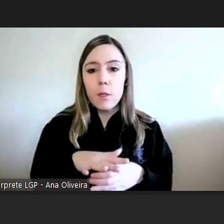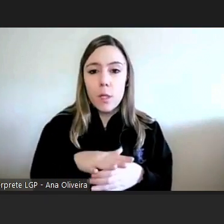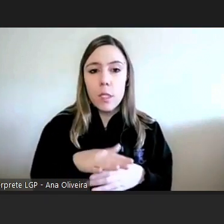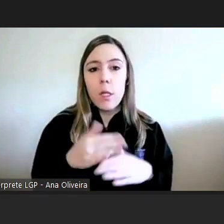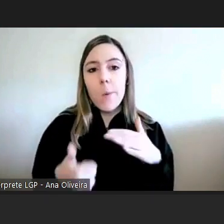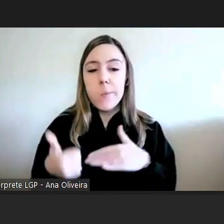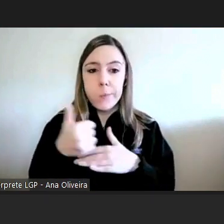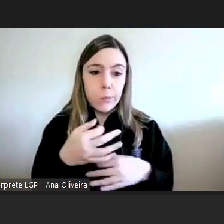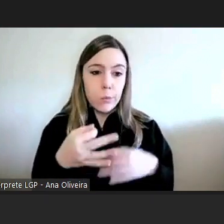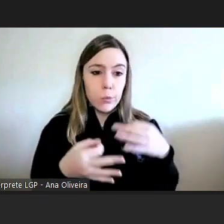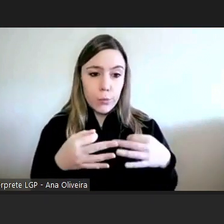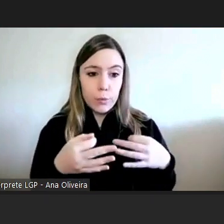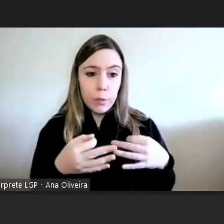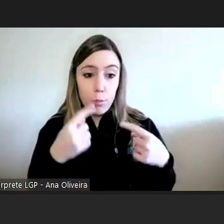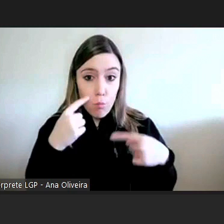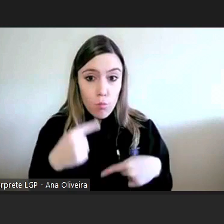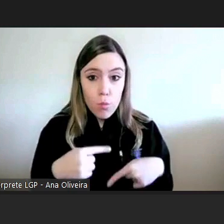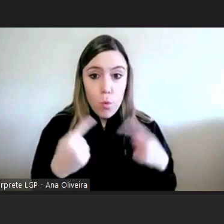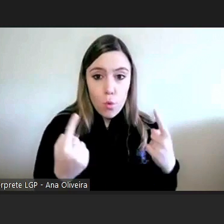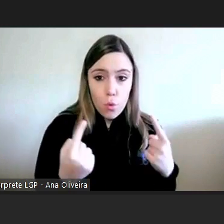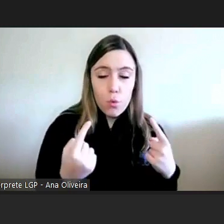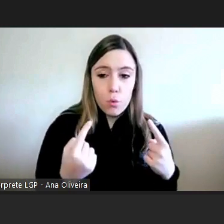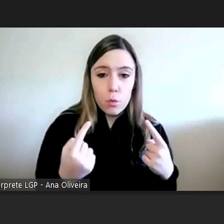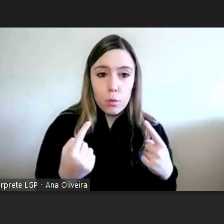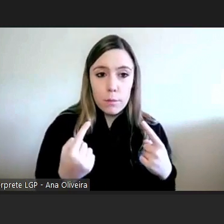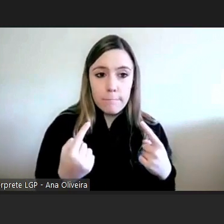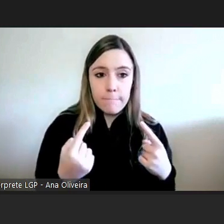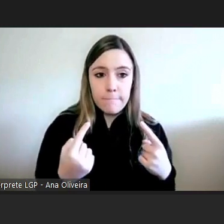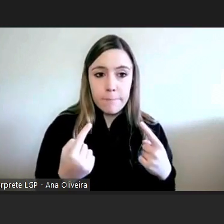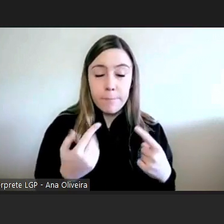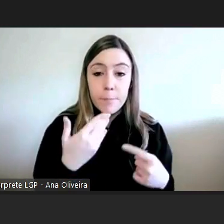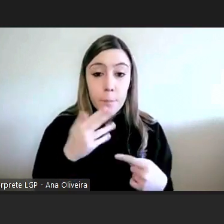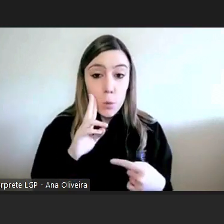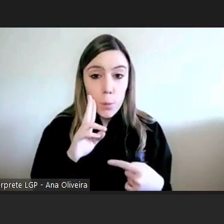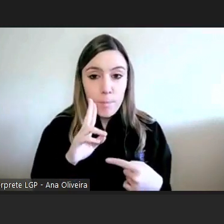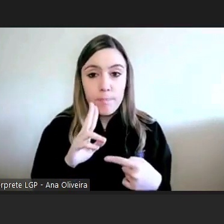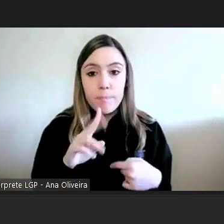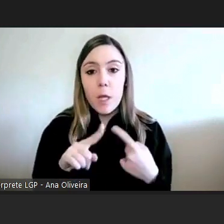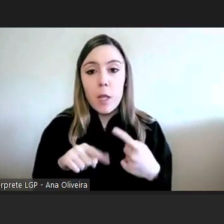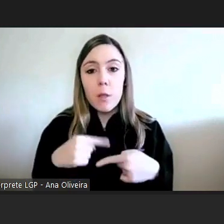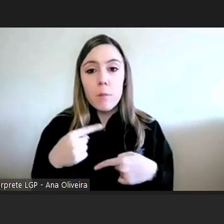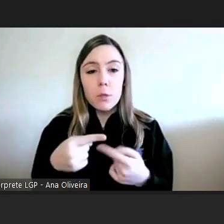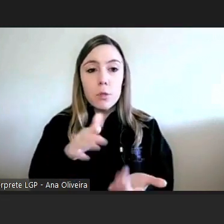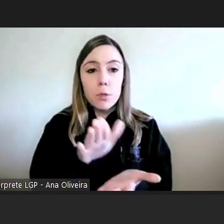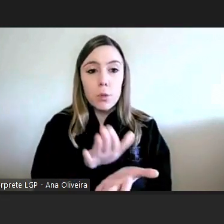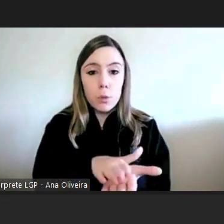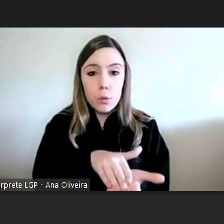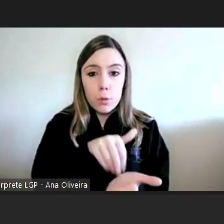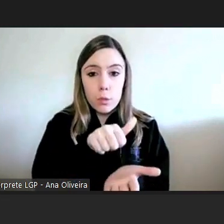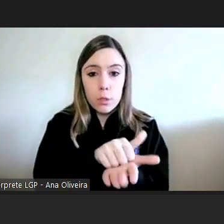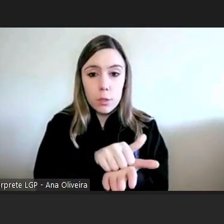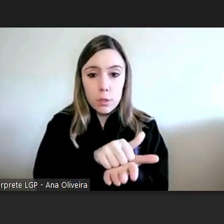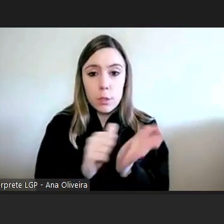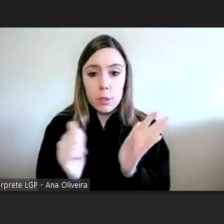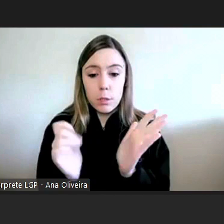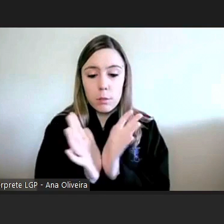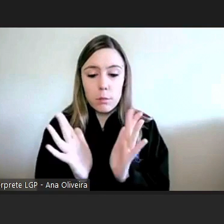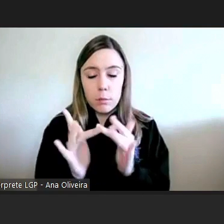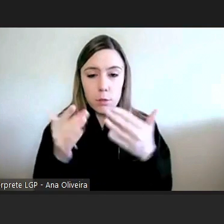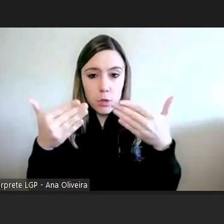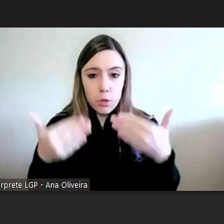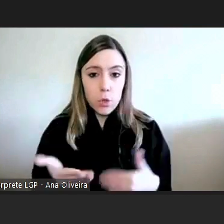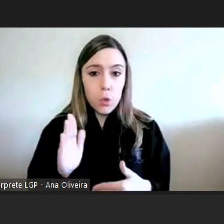justiça e foi peço desculpa e foi corrigido no portanto no site